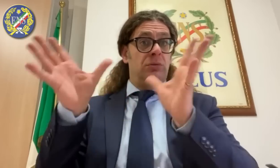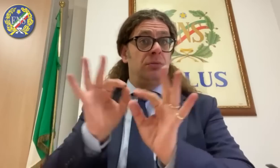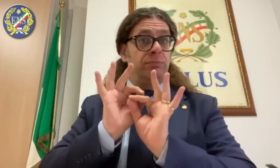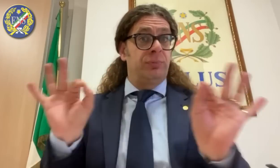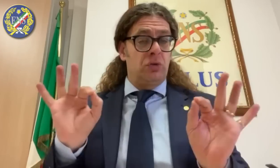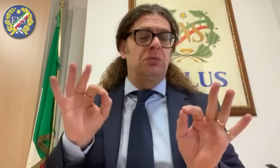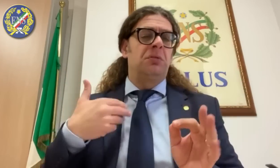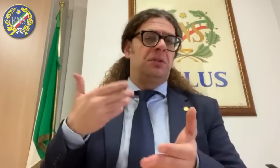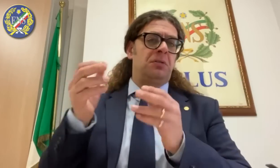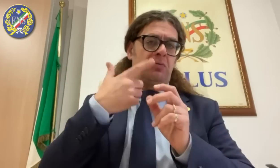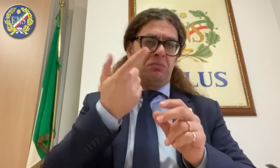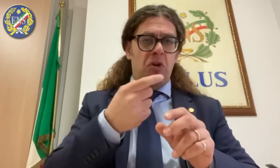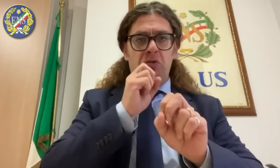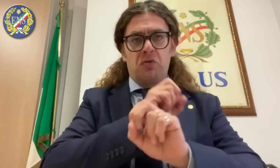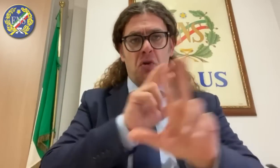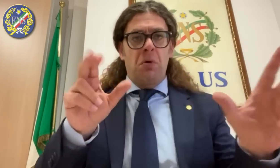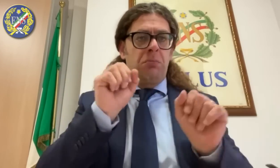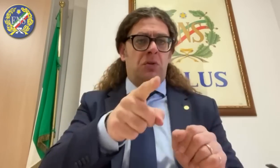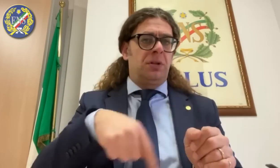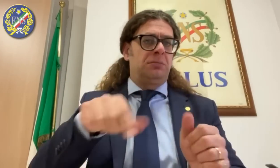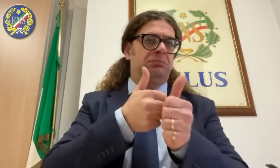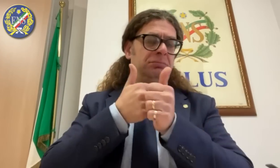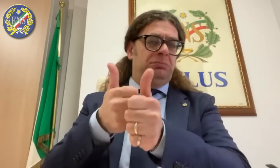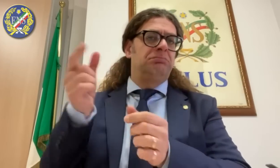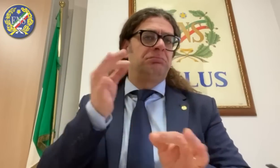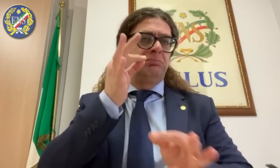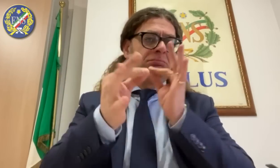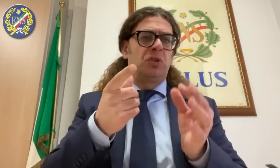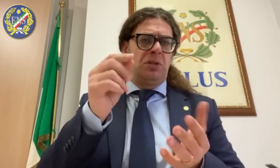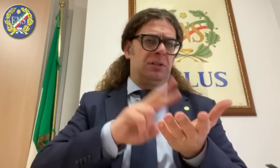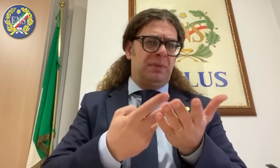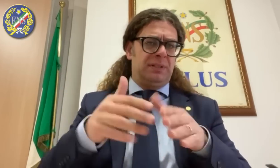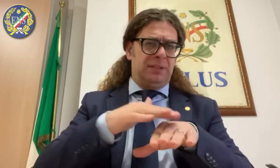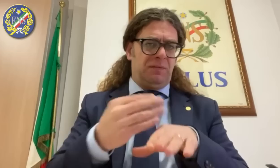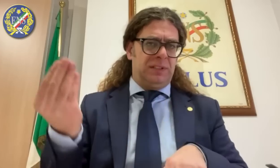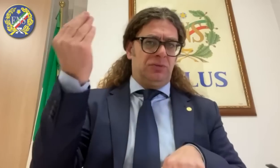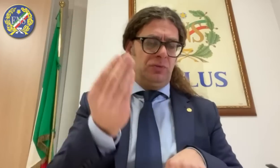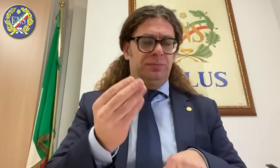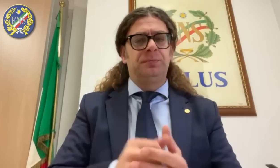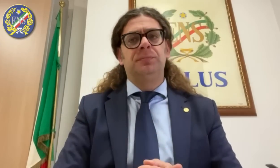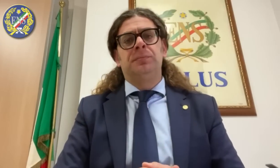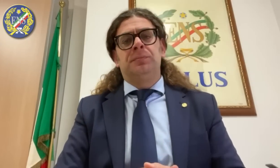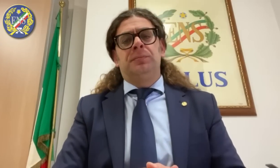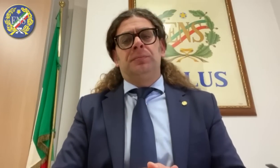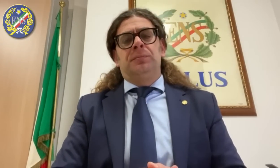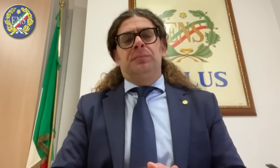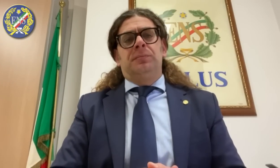aiuto, ma ho provveduto a contattare personalmente il direttore centrale Inps che, ribadisco, non appena sarà